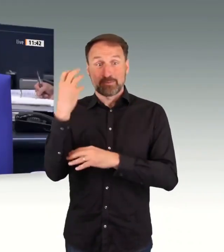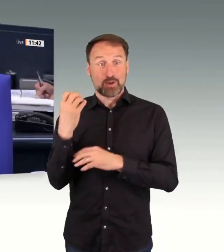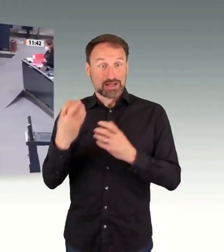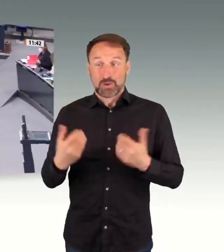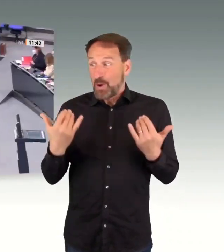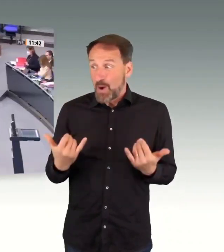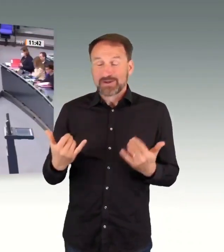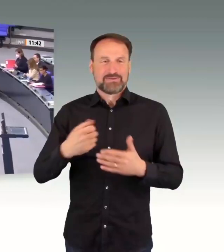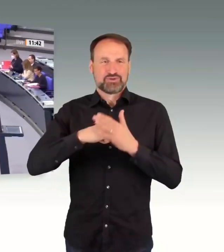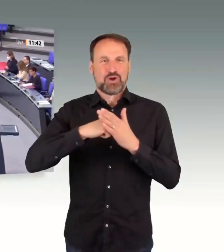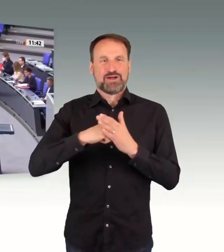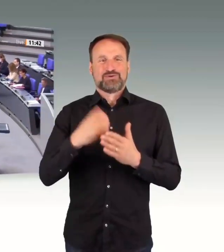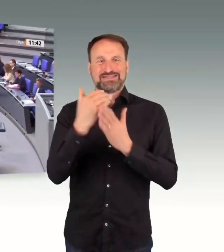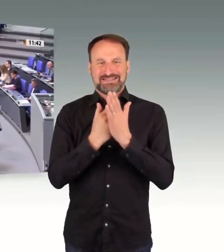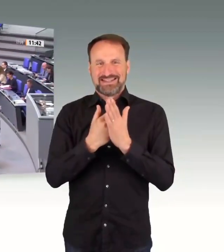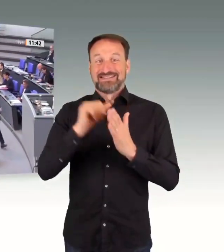für die CDU-CSU-Fraktion.